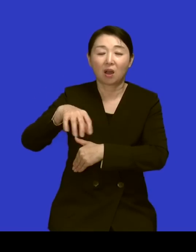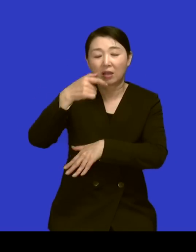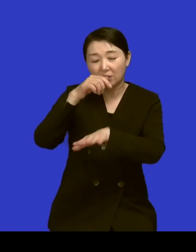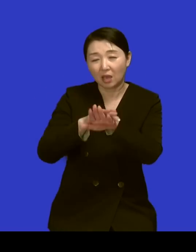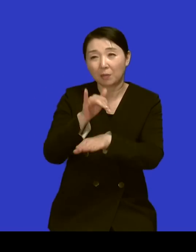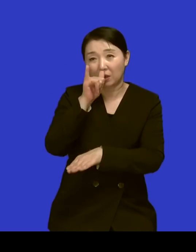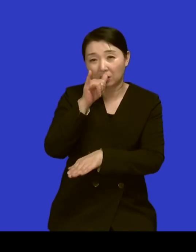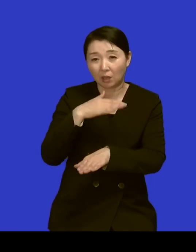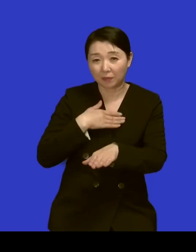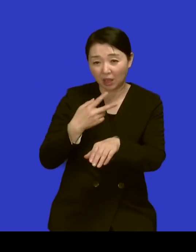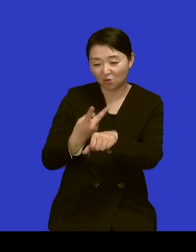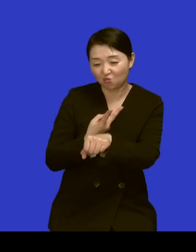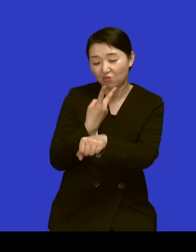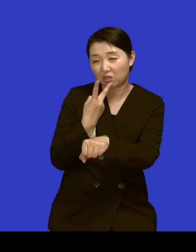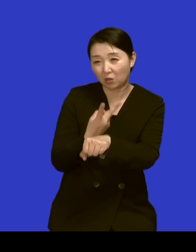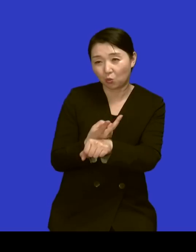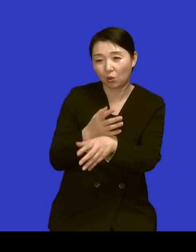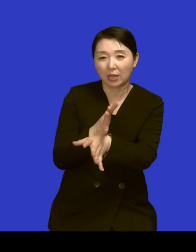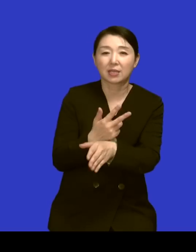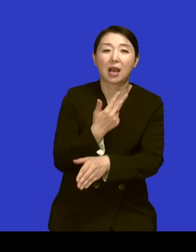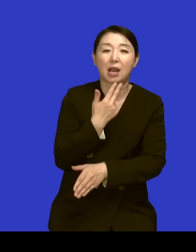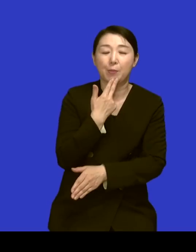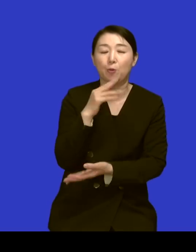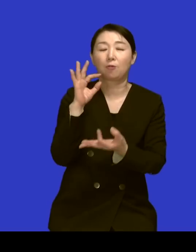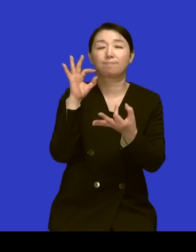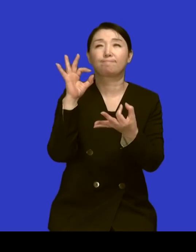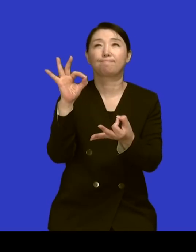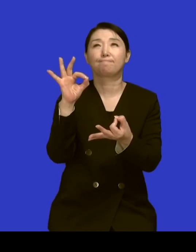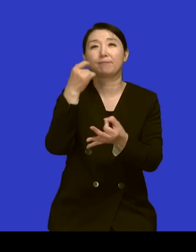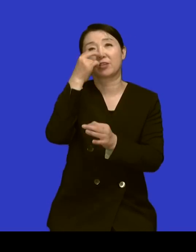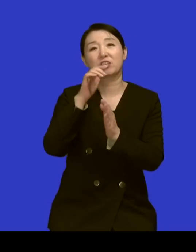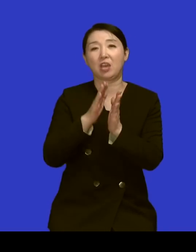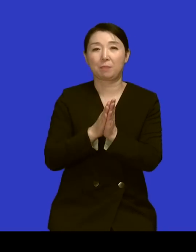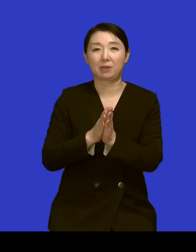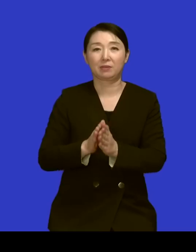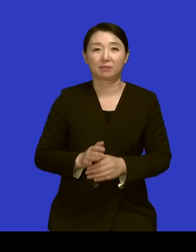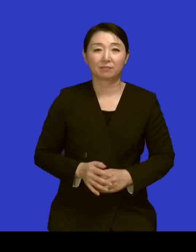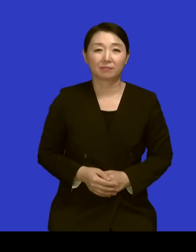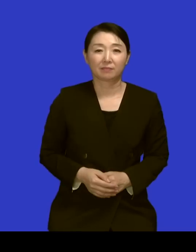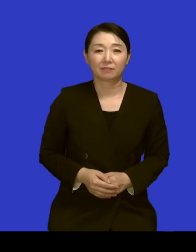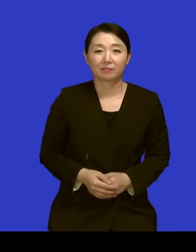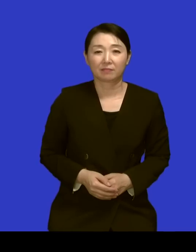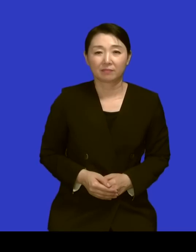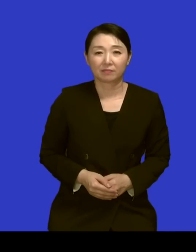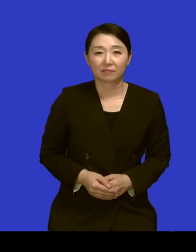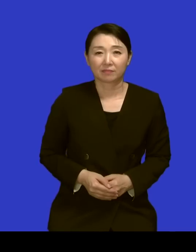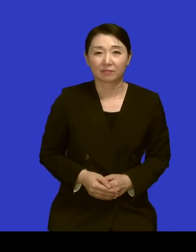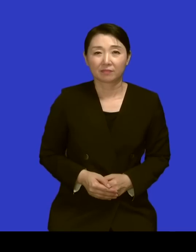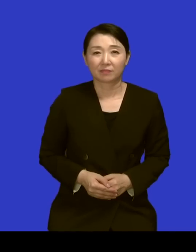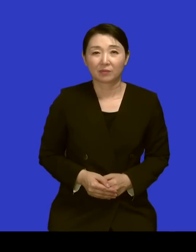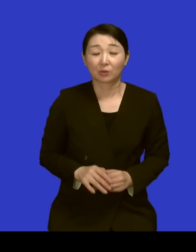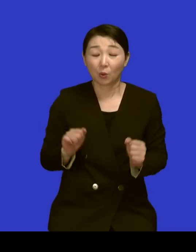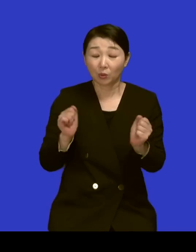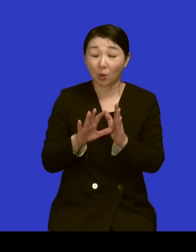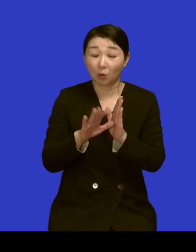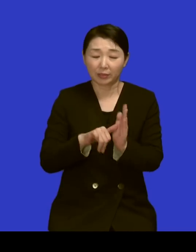움직이고 있기 혼자 나고 있기 힘든데 또 혼자 뭐 겨울에 참을성 테스트 한다고